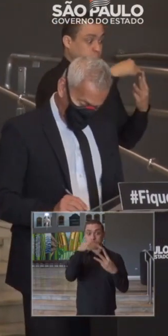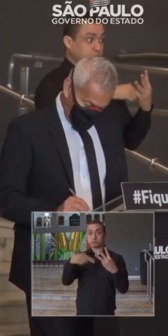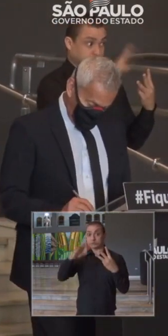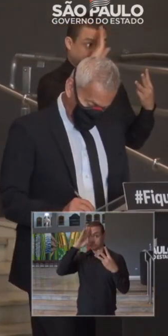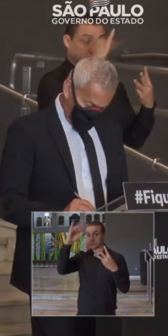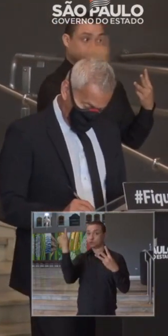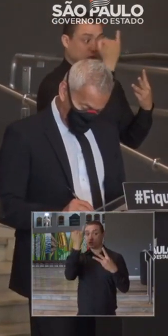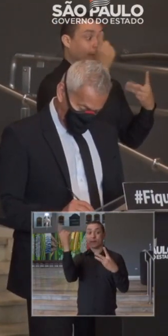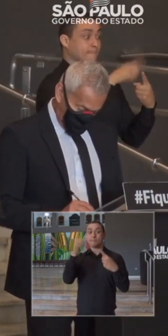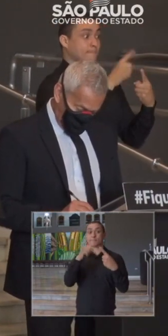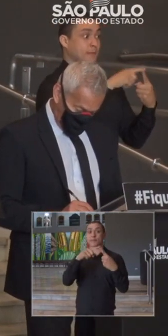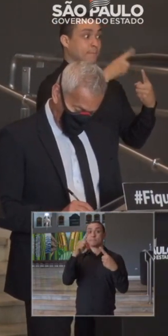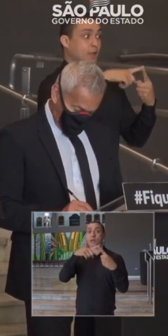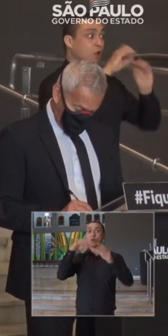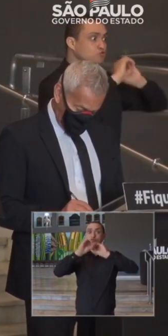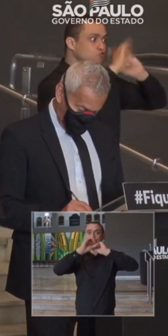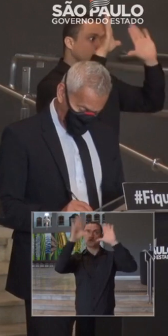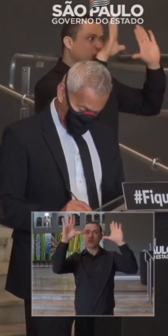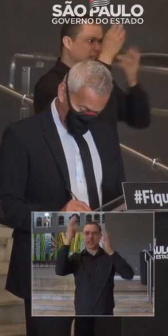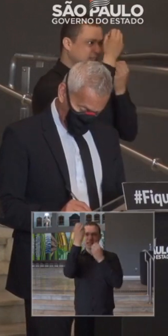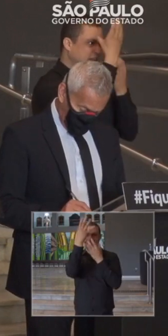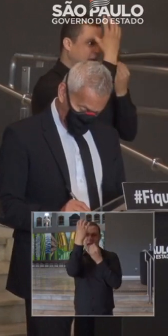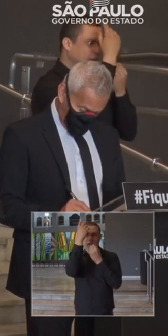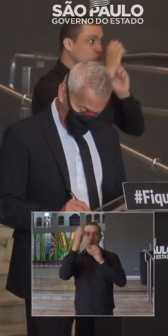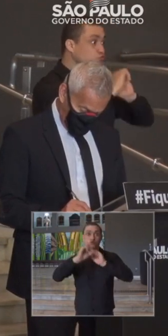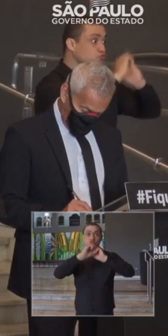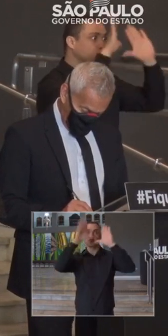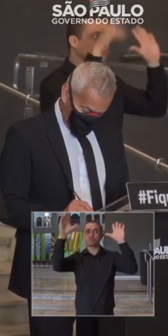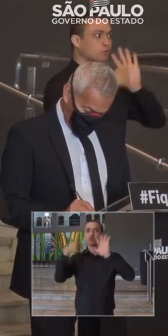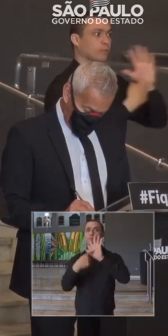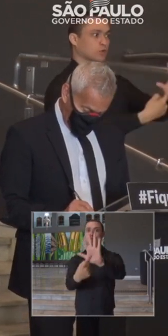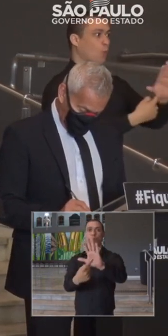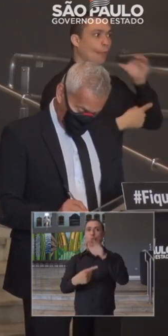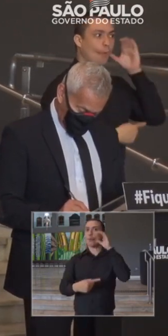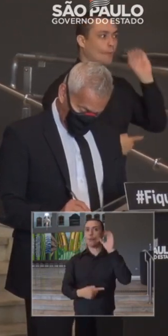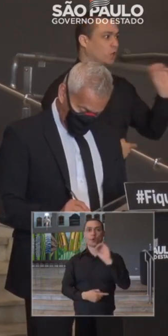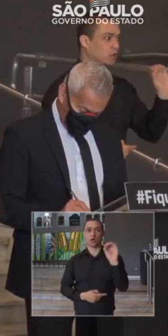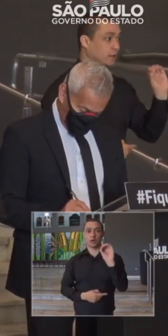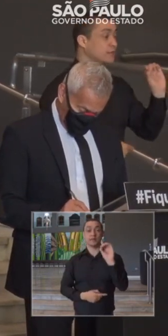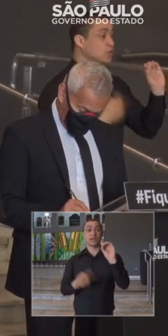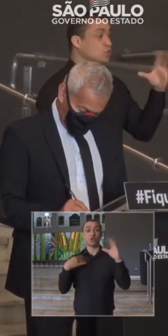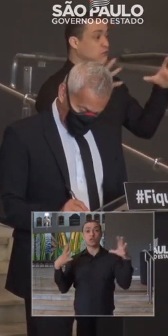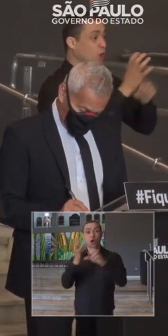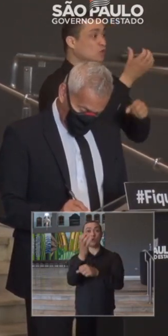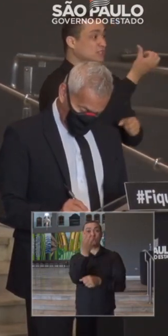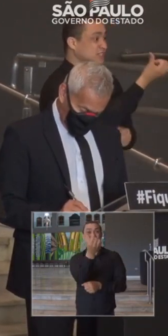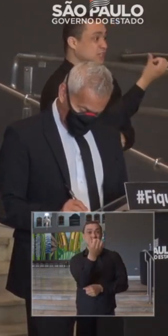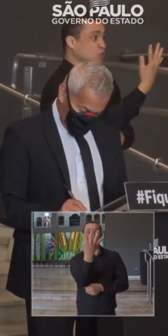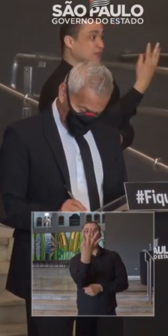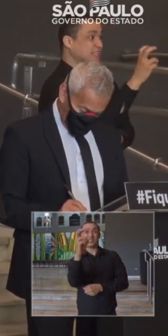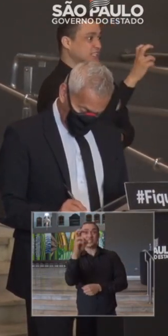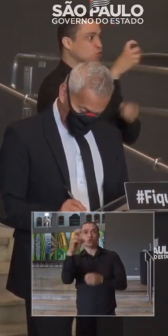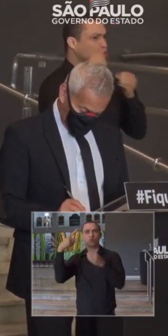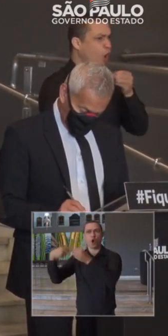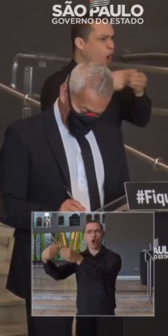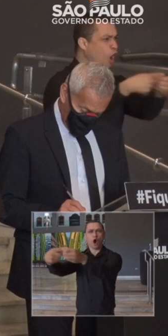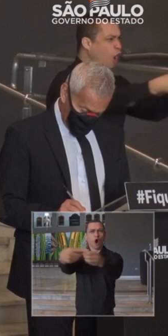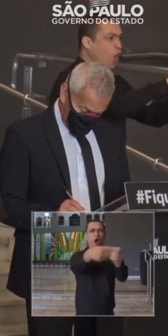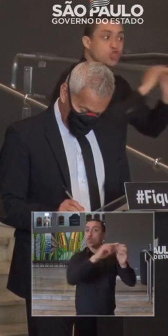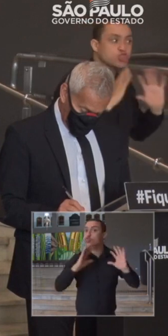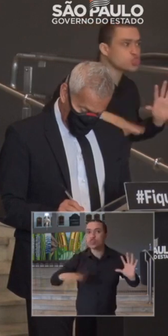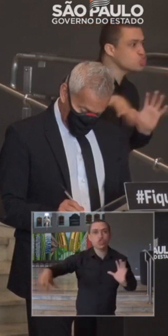O primeiro deles é a transparência dos dados e dos critérios. Então nós ouvimos 645 cidades, os